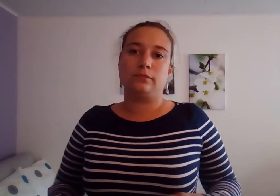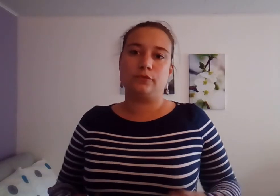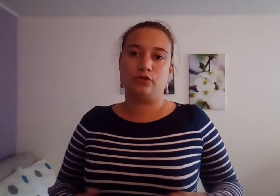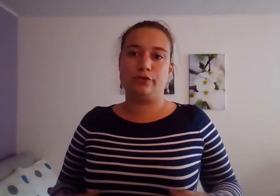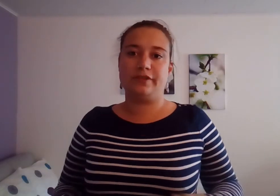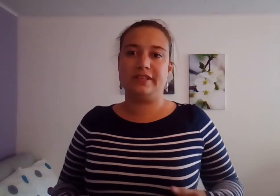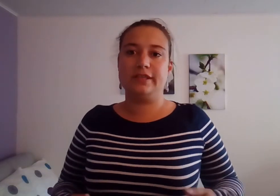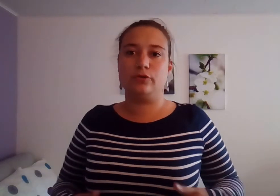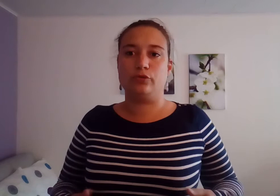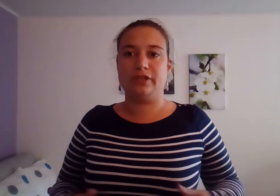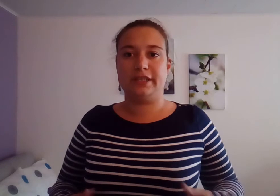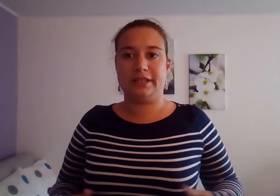Je suis fatiguée de tous ces cris.